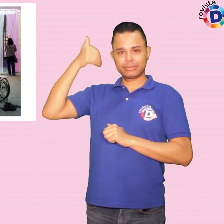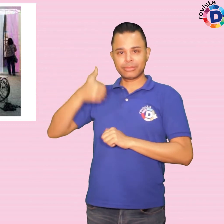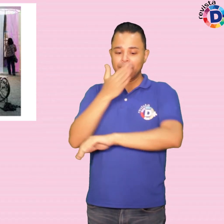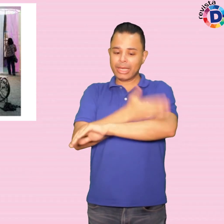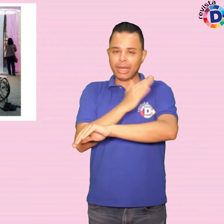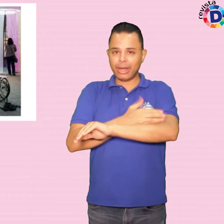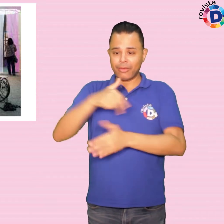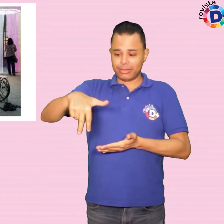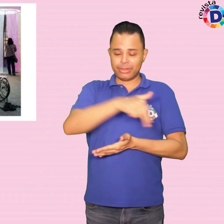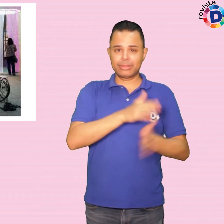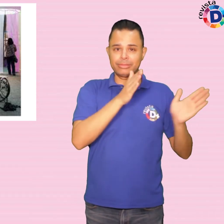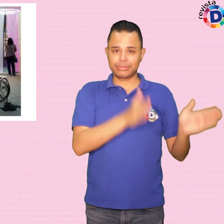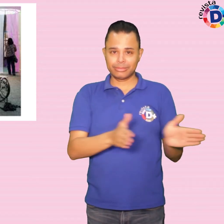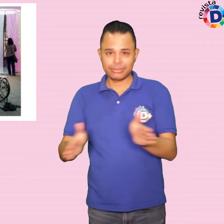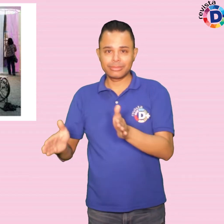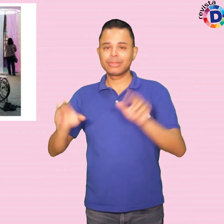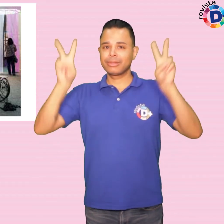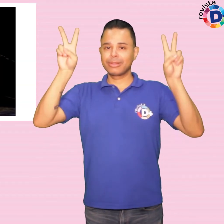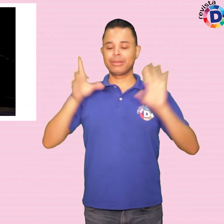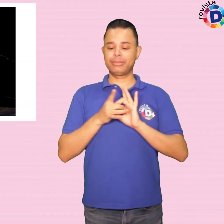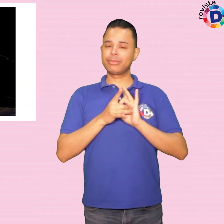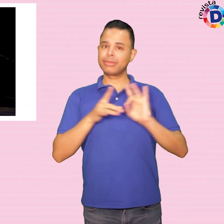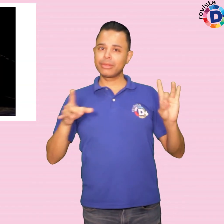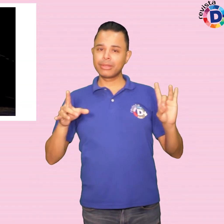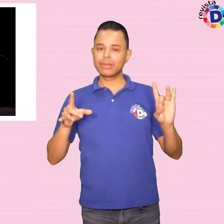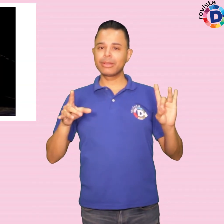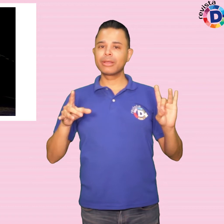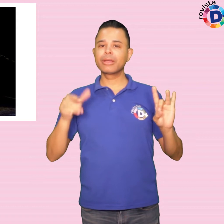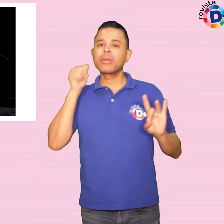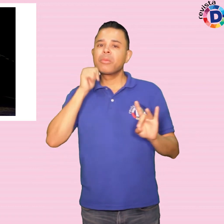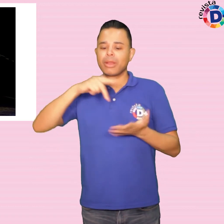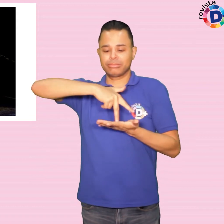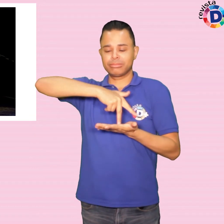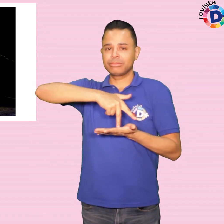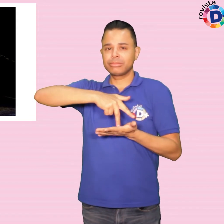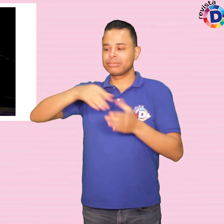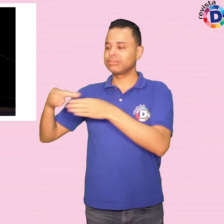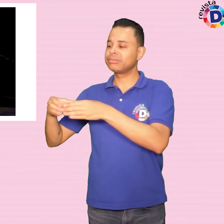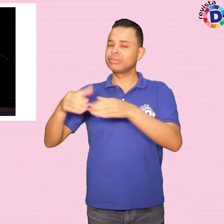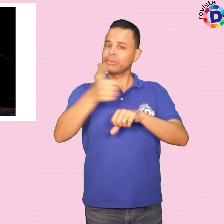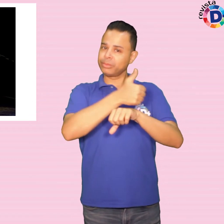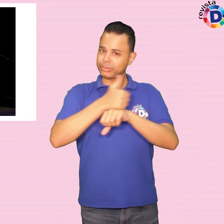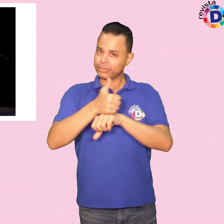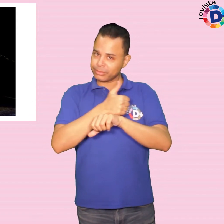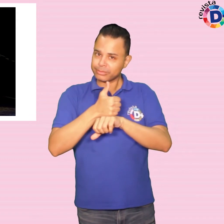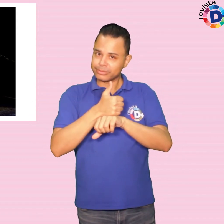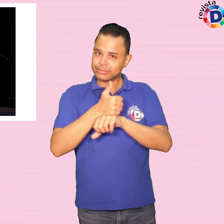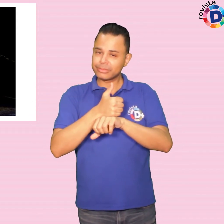Liberdade, interpretada por bailarinas da CIA. Ao lado da televisão,